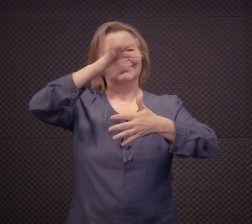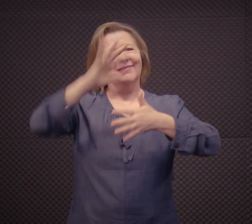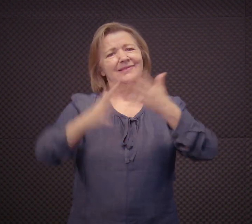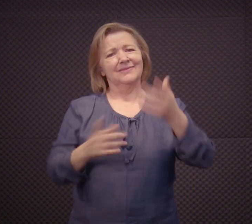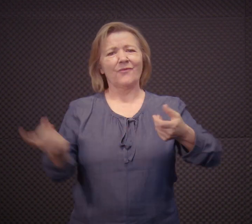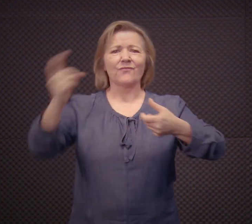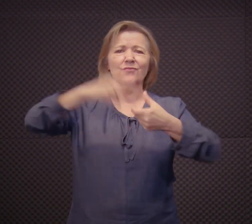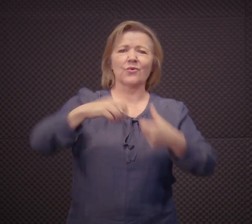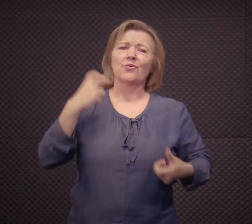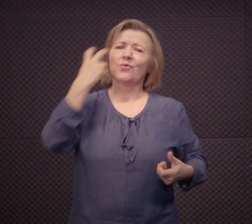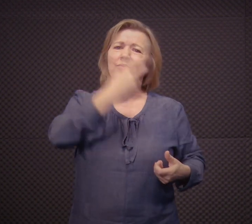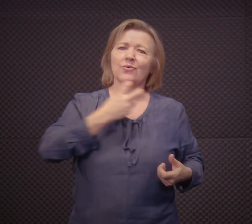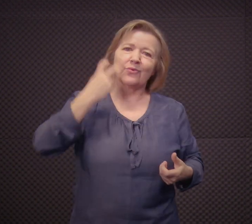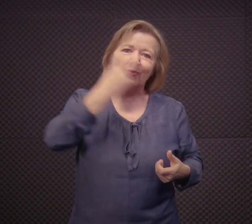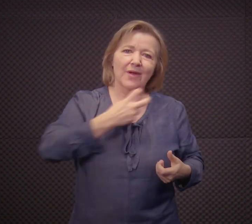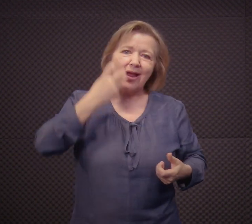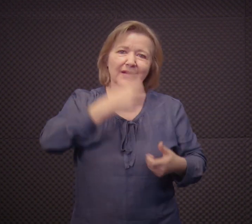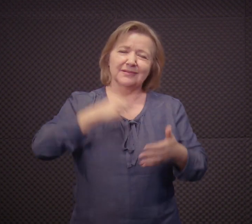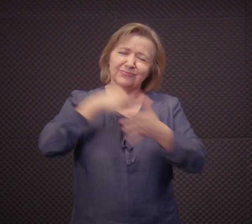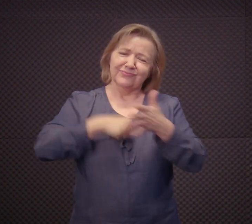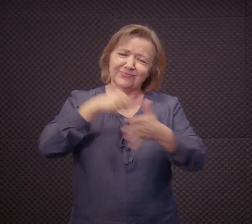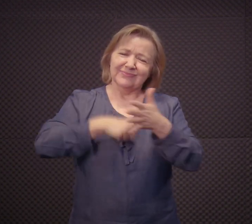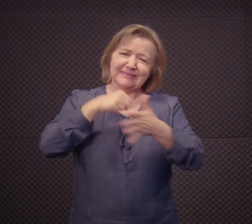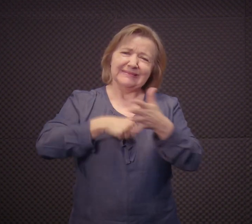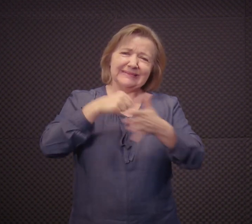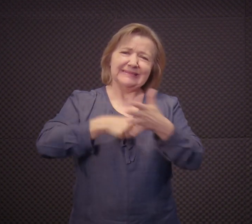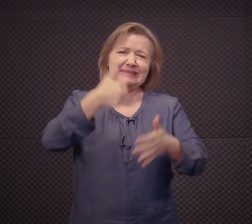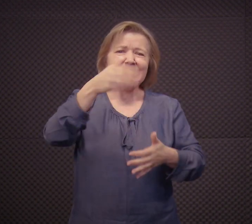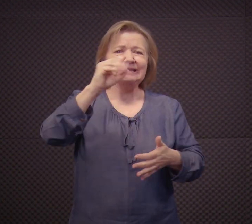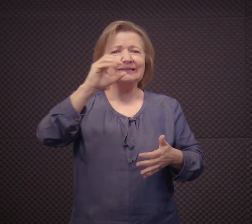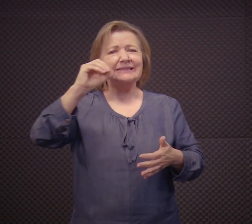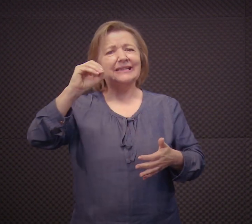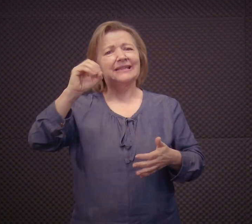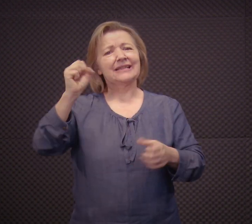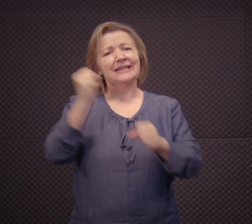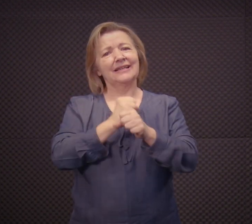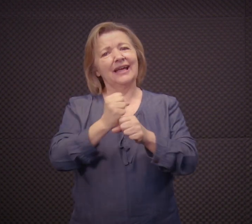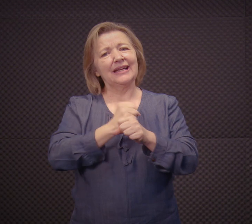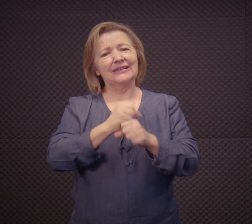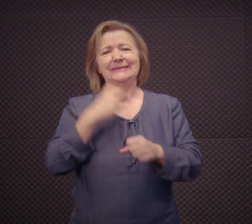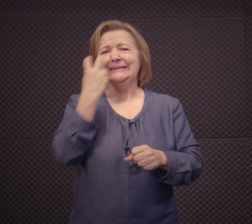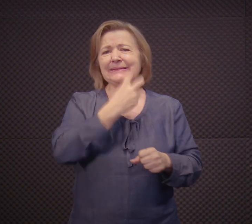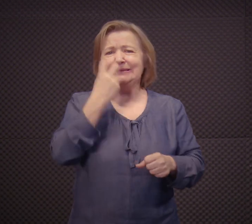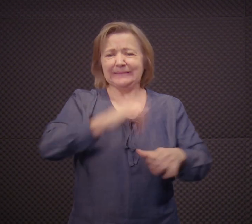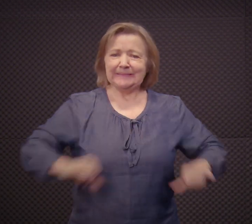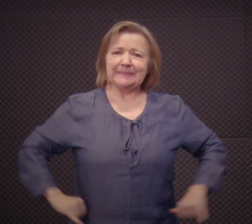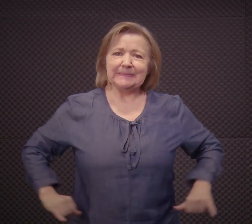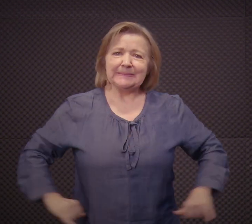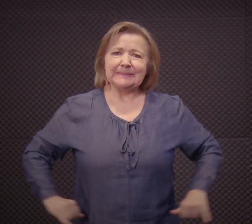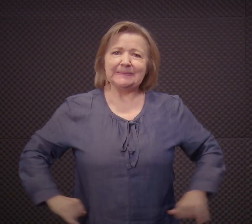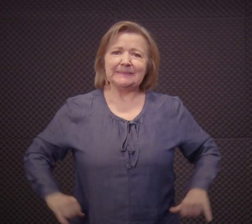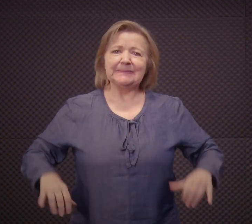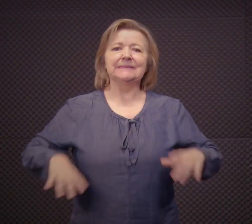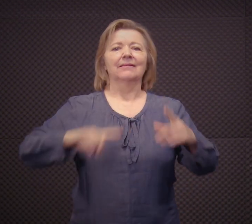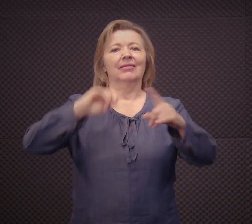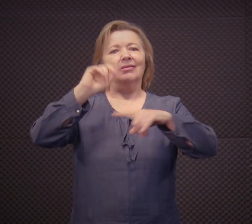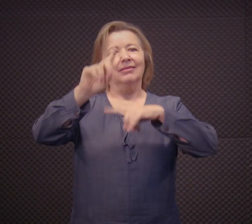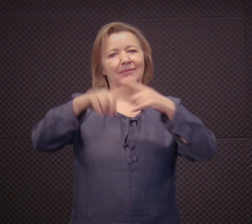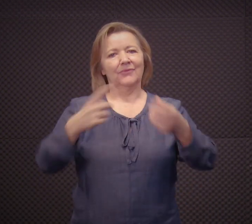de Milão, né? No Congresso de Milão, retornou a oralidade em 1880. Os surdos